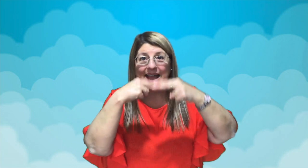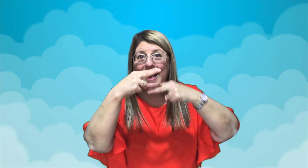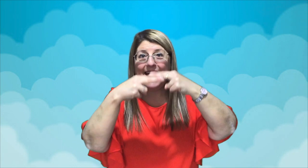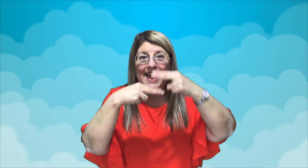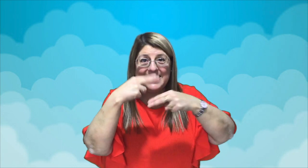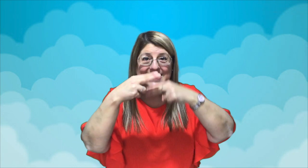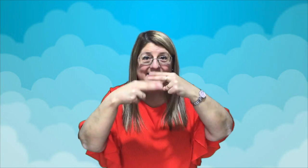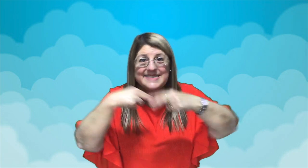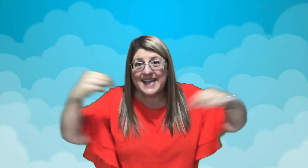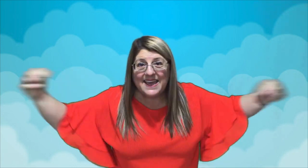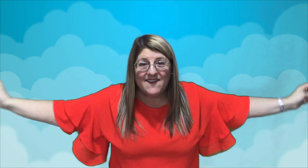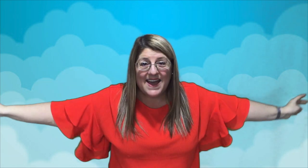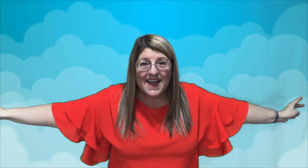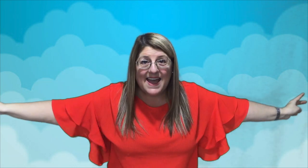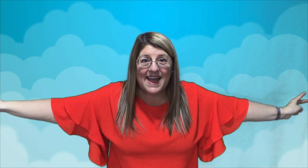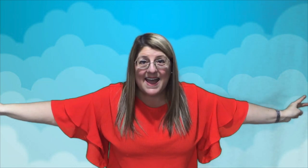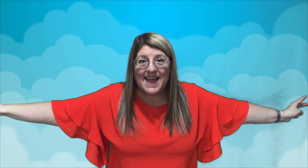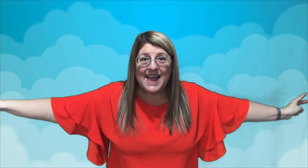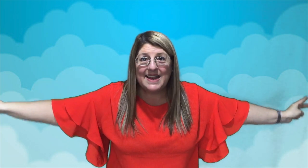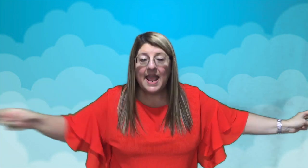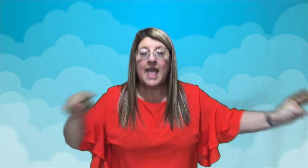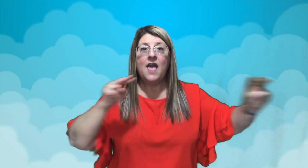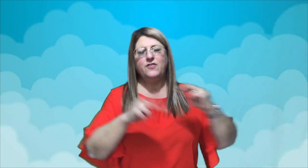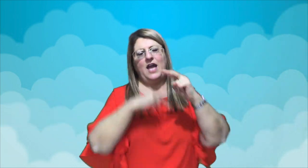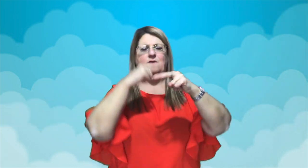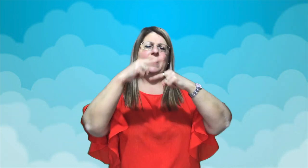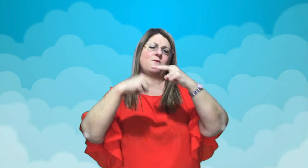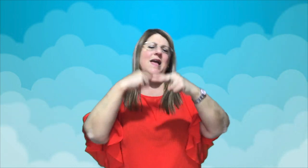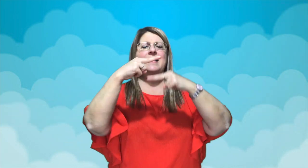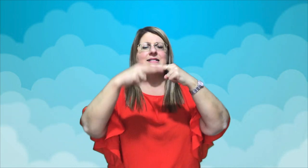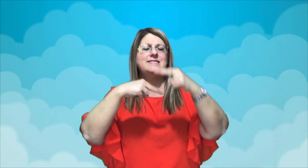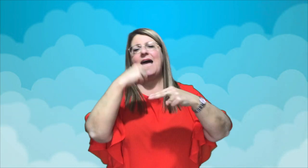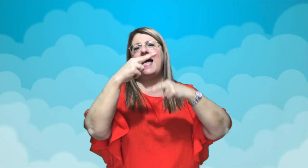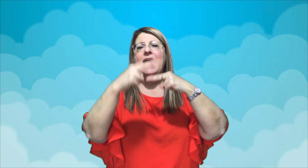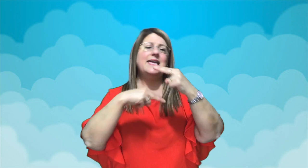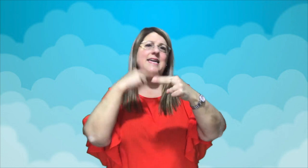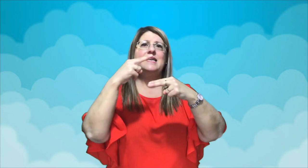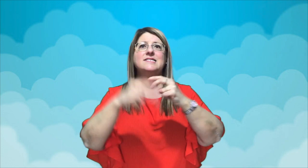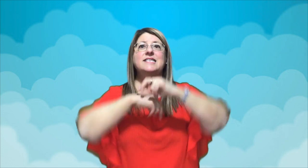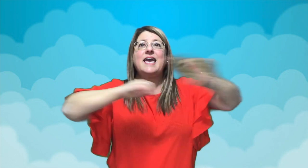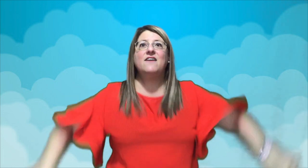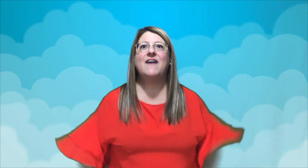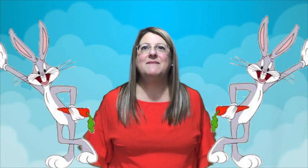y se van Dan una vuelta y se van